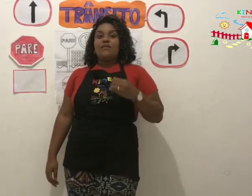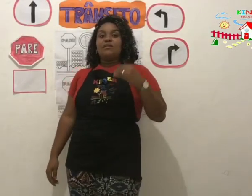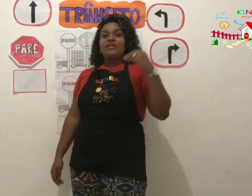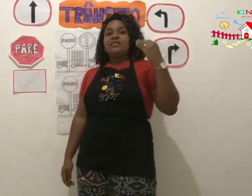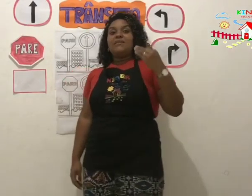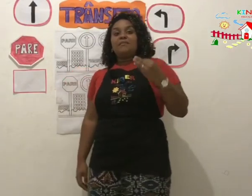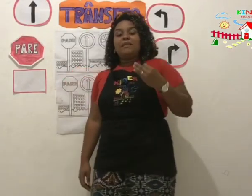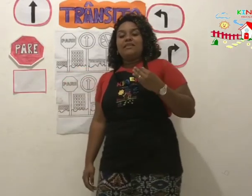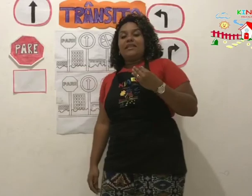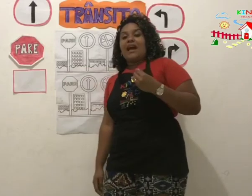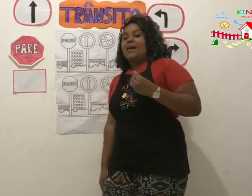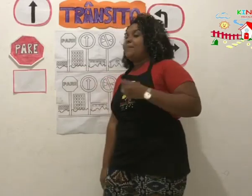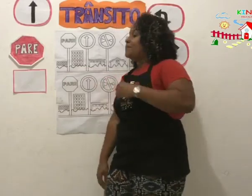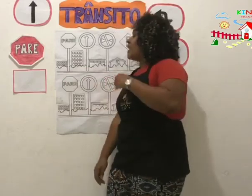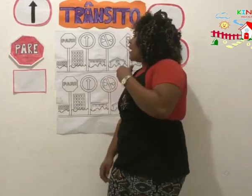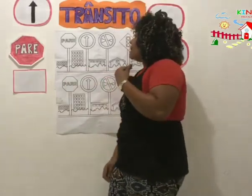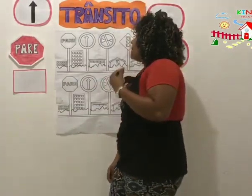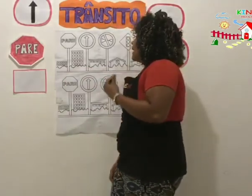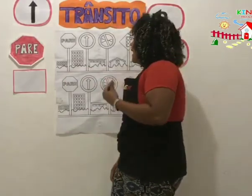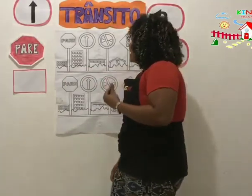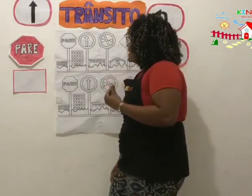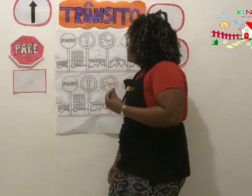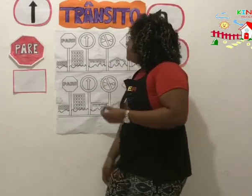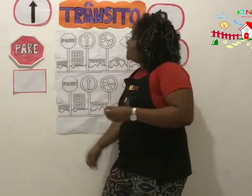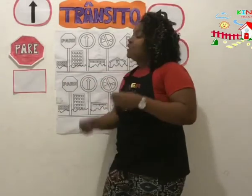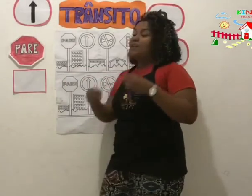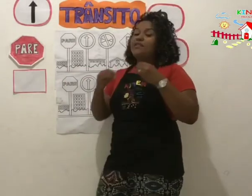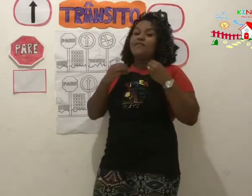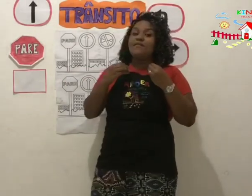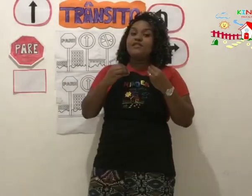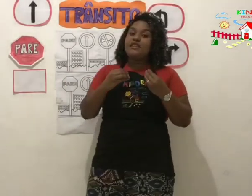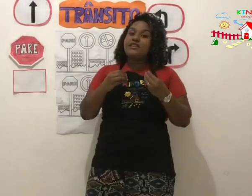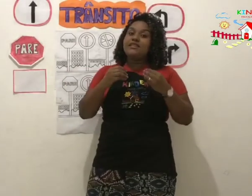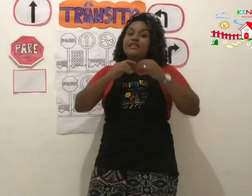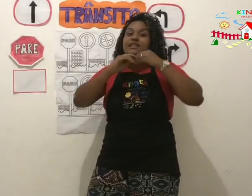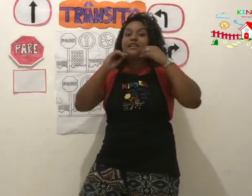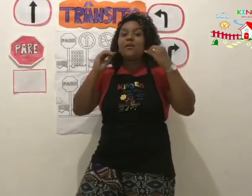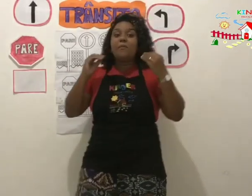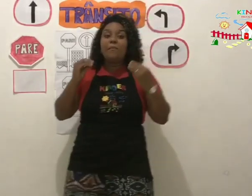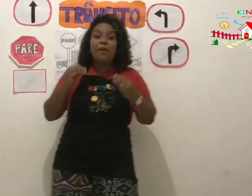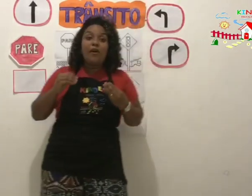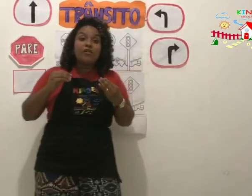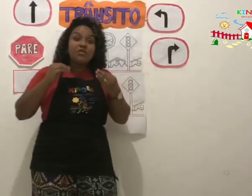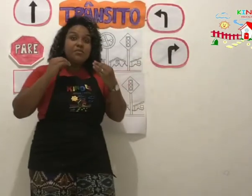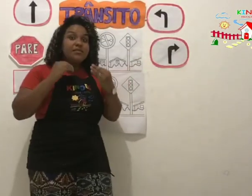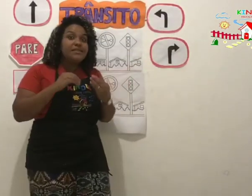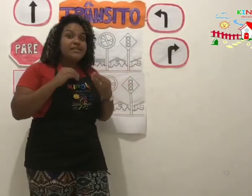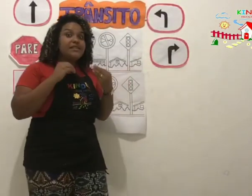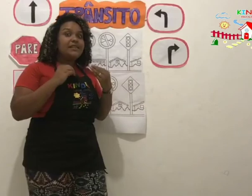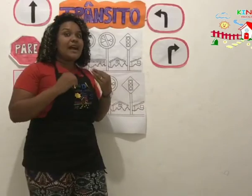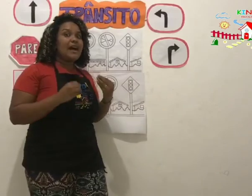vocês irão pintar a placa que diz que não pode buzinar.